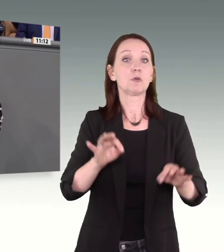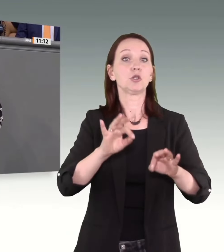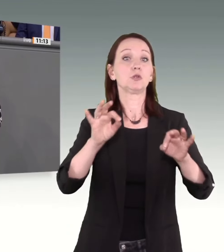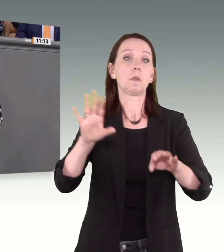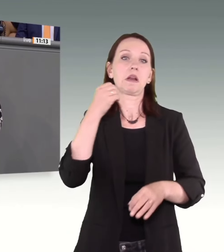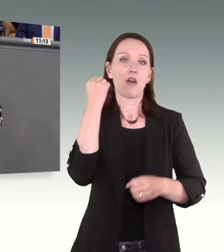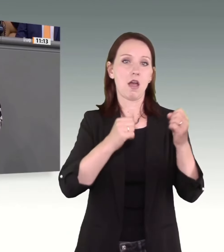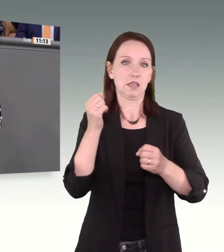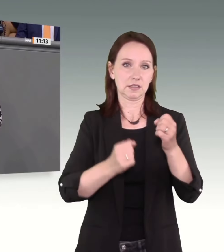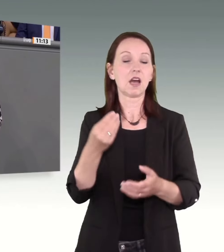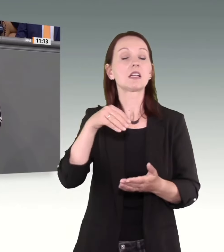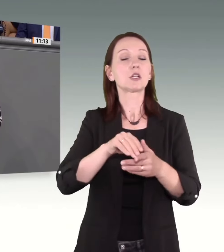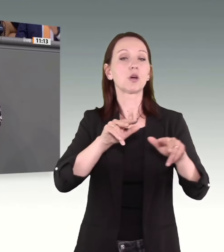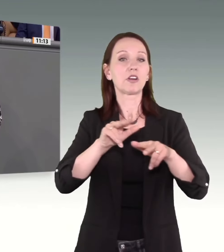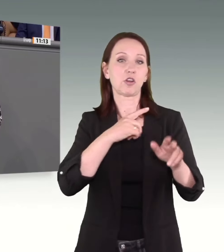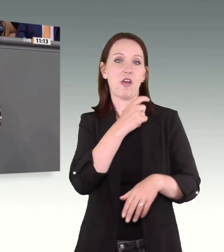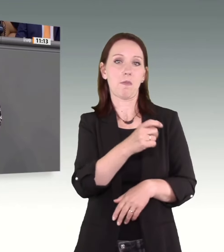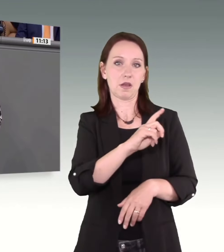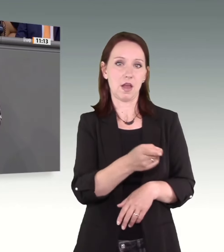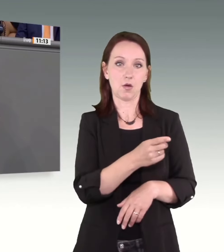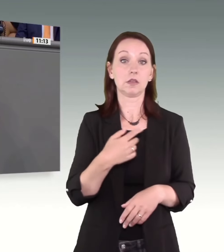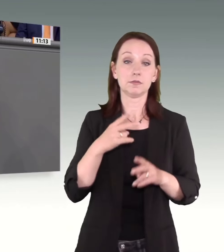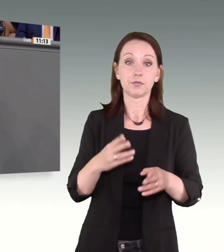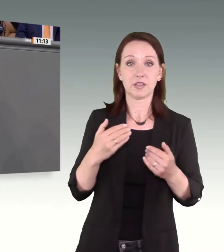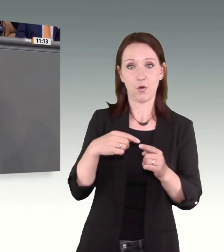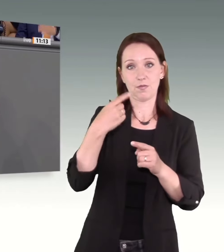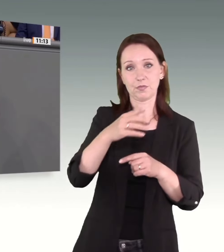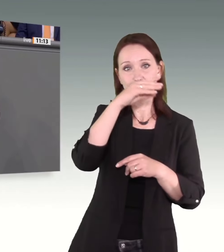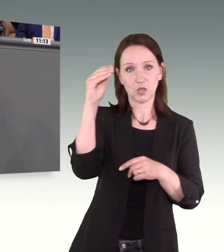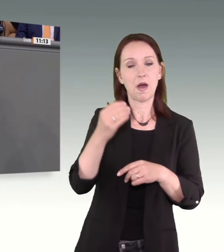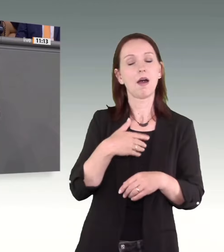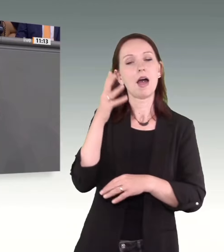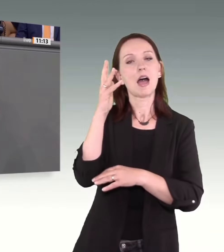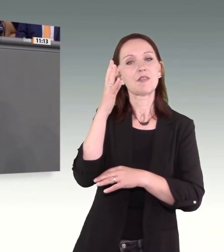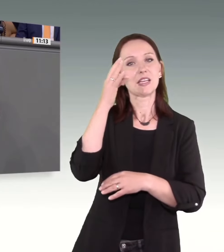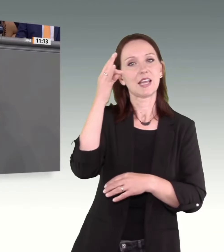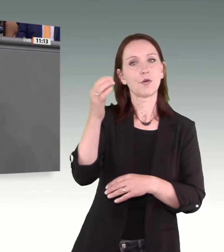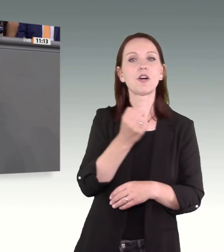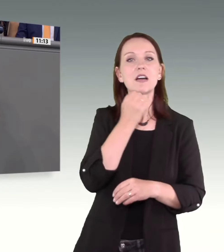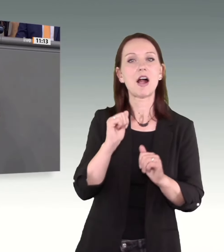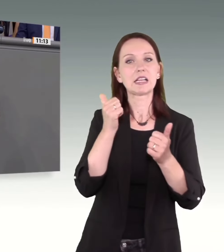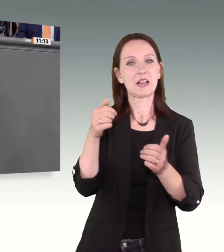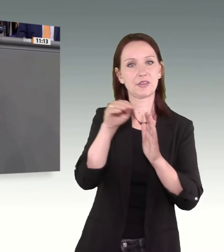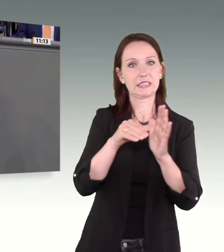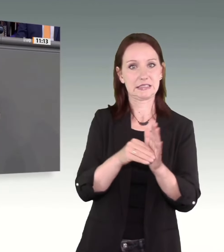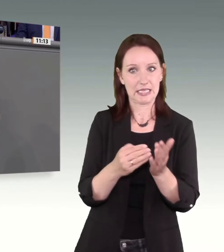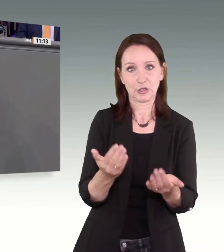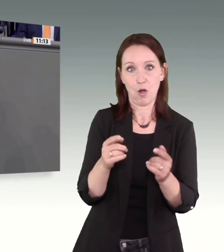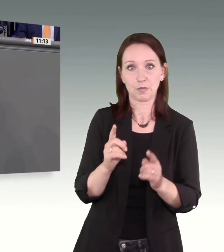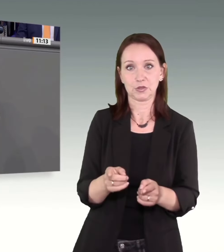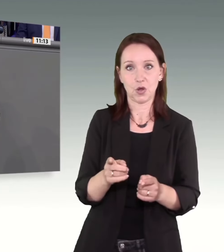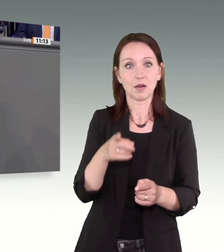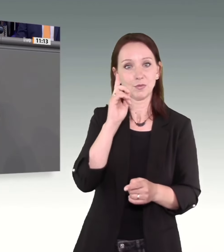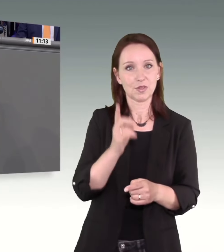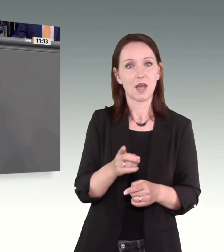Gewalthilfegesetzes erwarten können, mit dem wir die vollständige Umsetzung der Istanbul-Konvention endlich konsequent angehen.